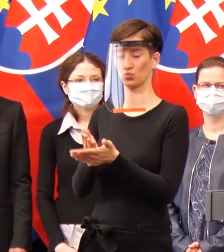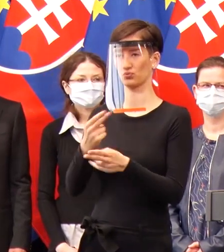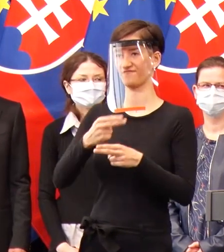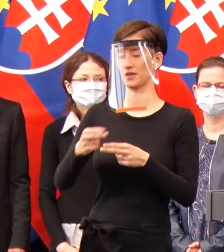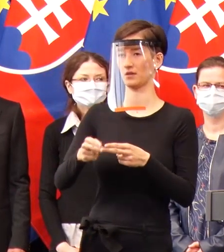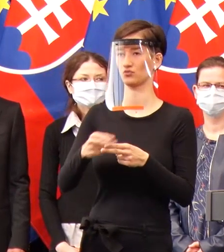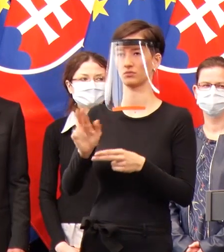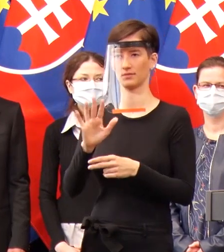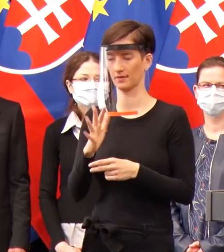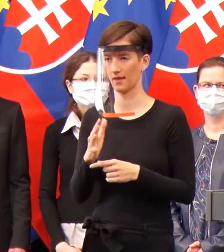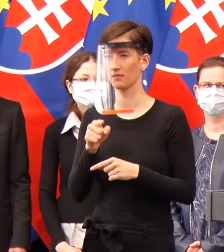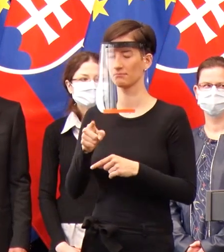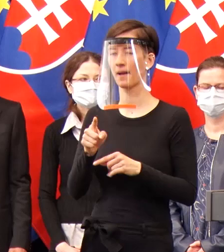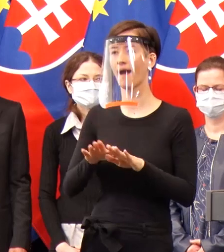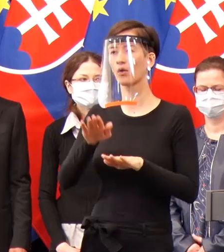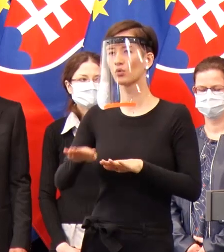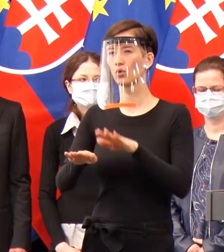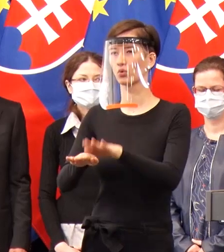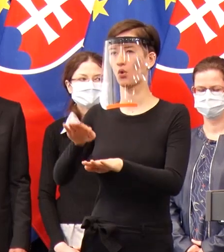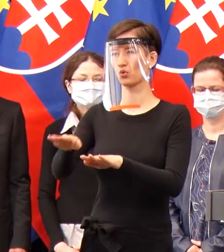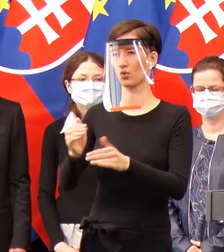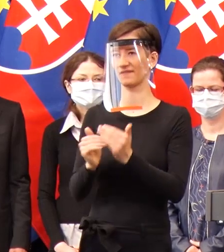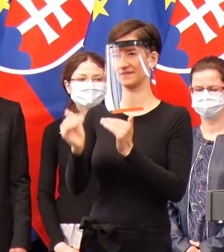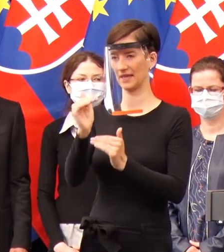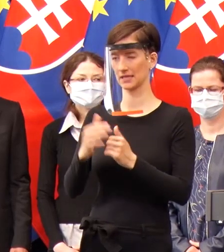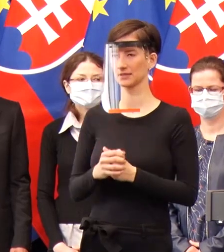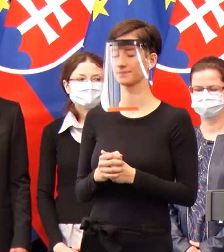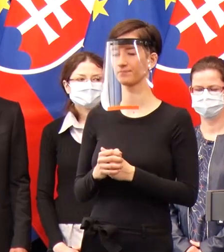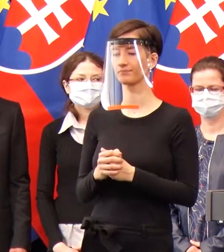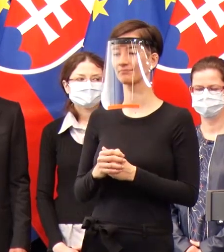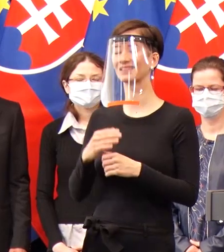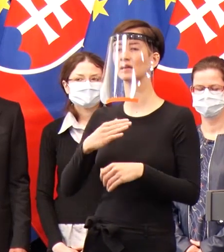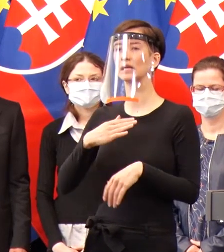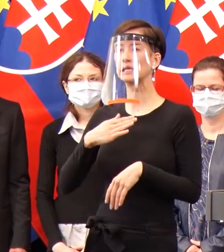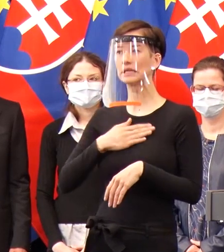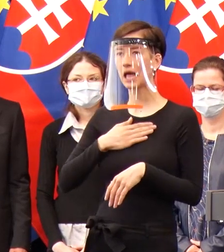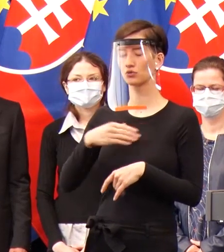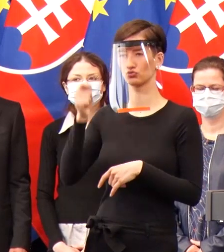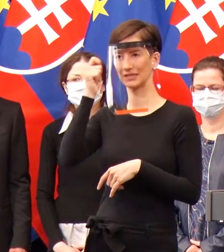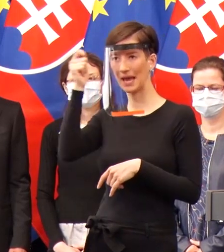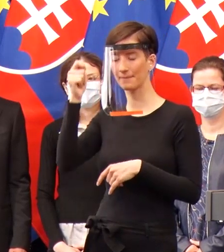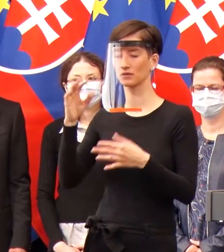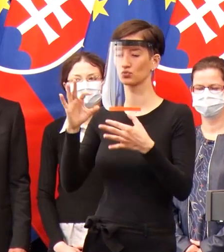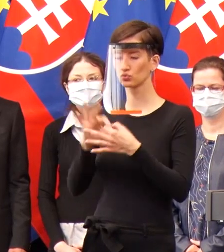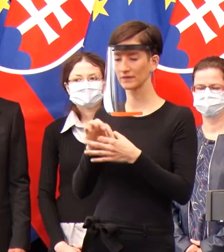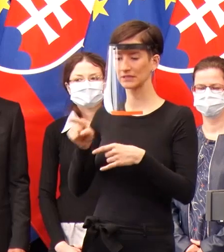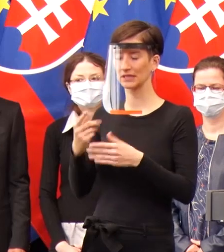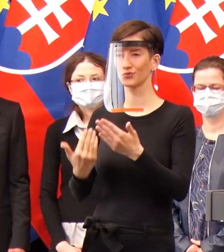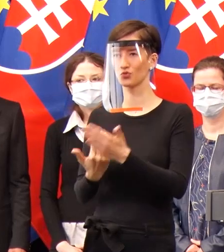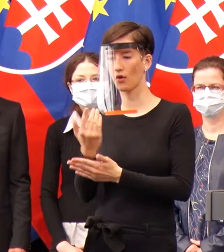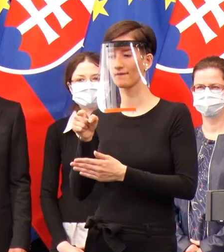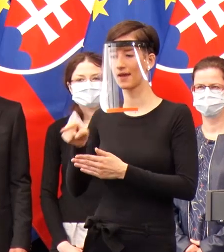viacerých krokov. A teraz chcem znova zdôrazniť, že naša iniciatíva sa týka toho posledného tzv. PCR kroku.